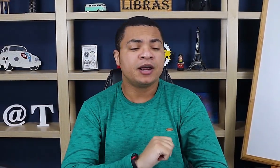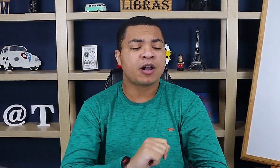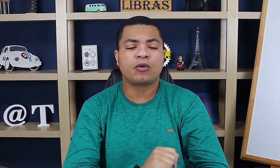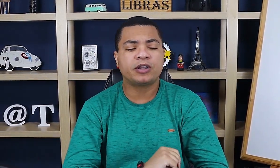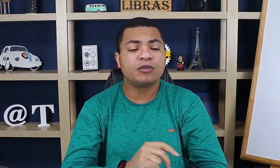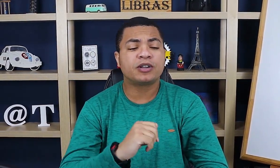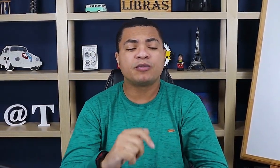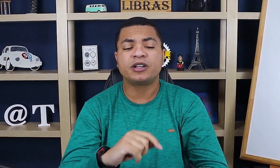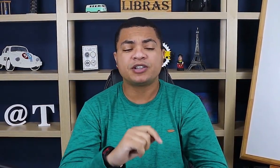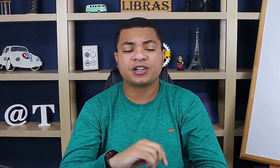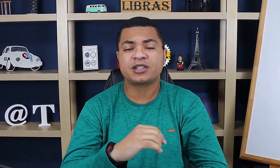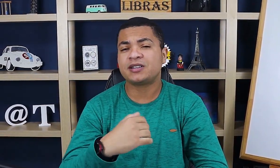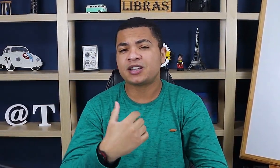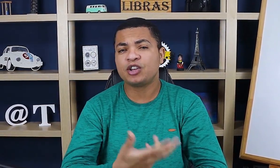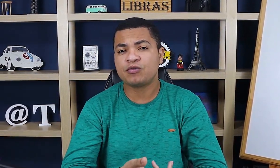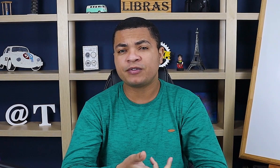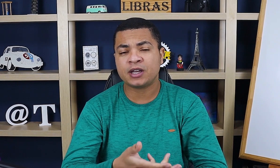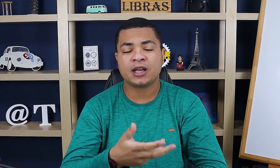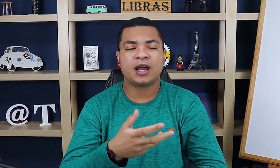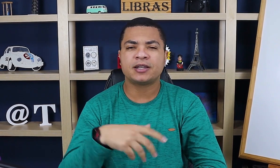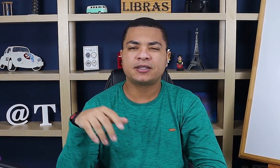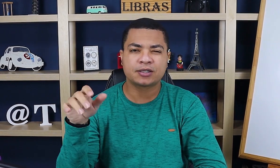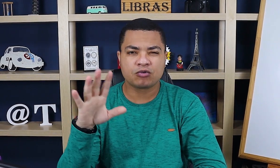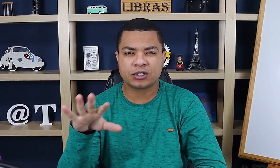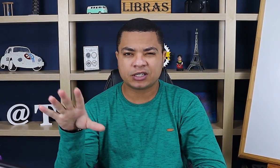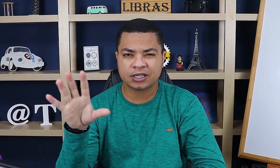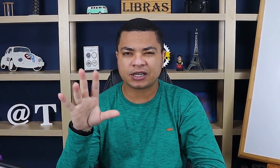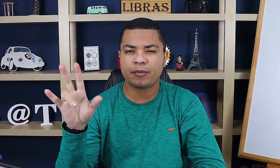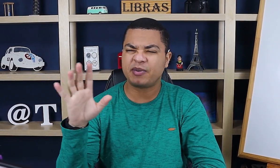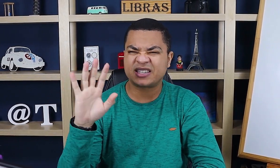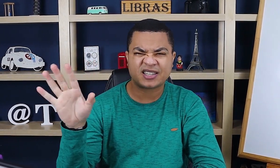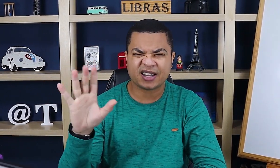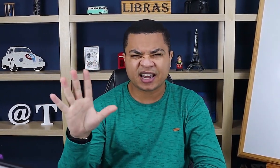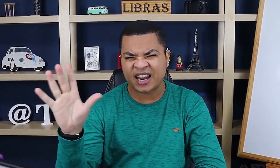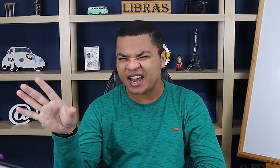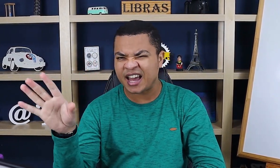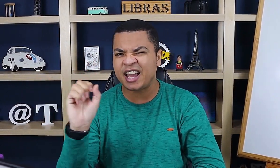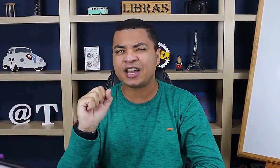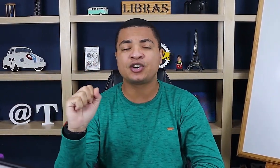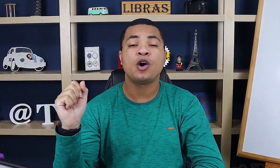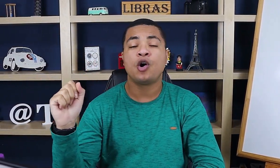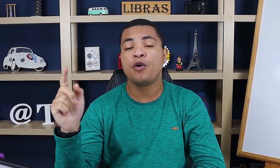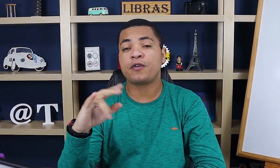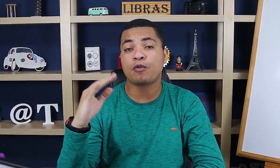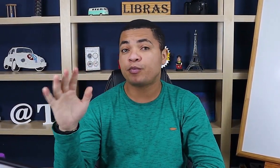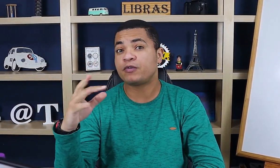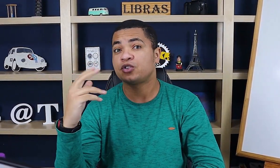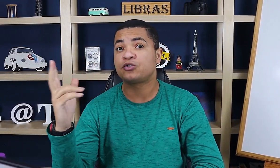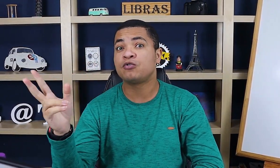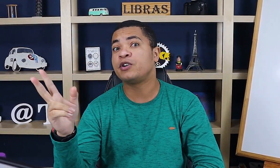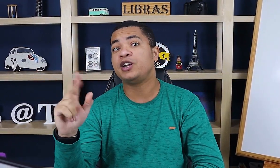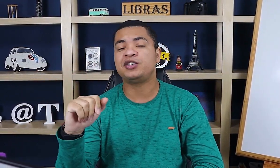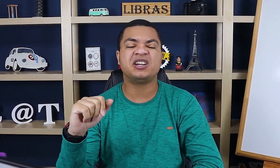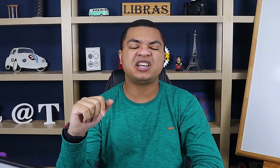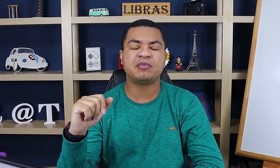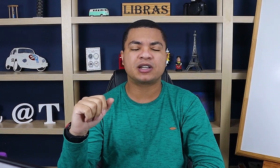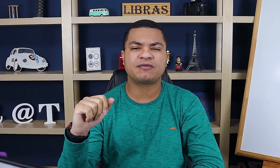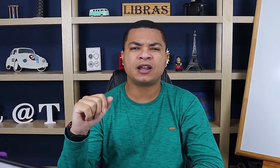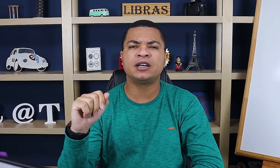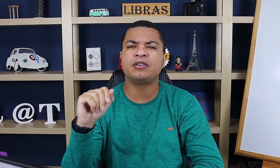que é um conteúdo que muita gente às vezes tem dúvida, às vezes escuta assim, sabe? Pesquisa na internet, ouve algum professor aí de Libras falando